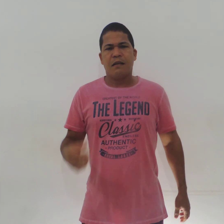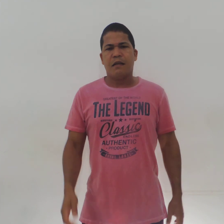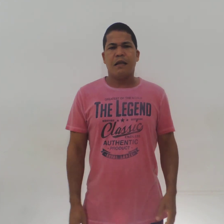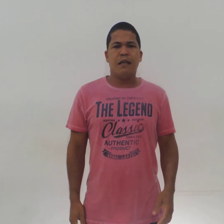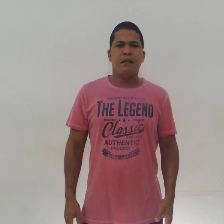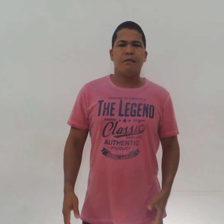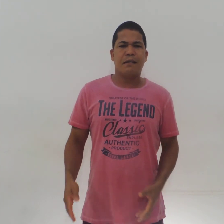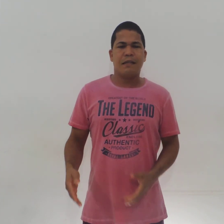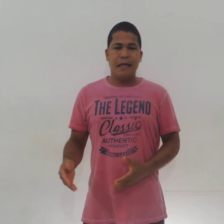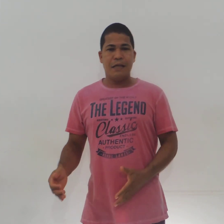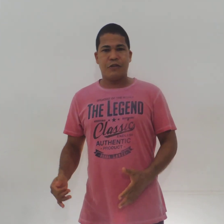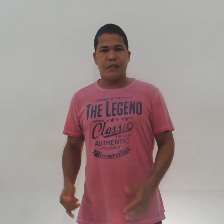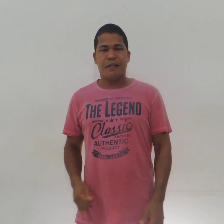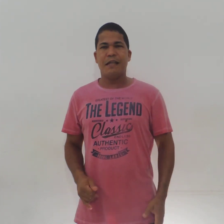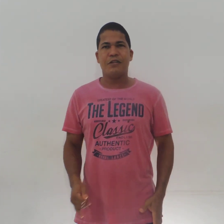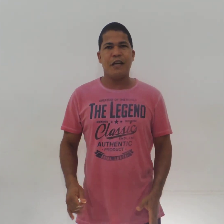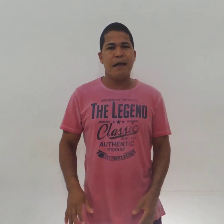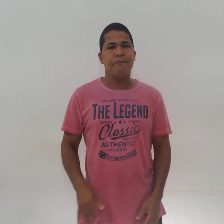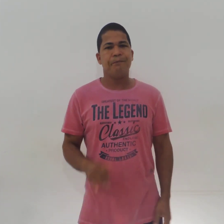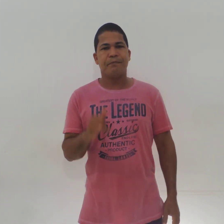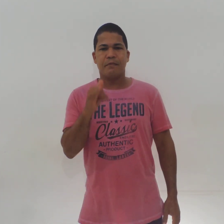E triste. Triste é...